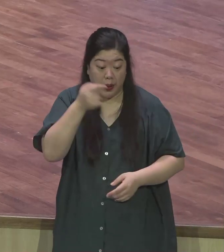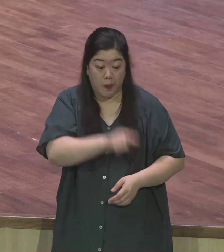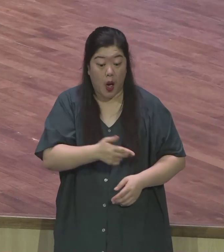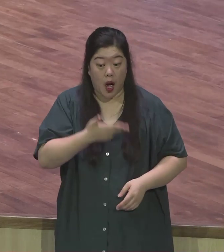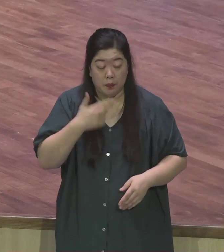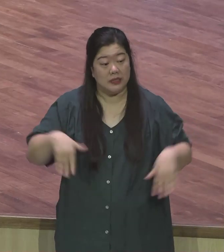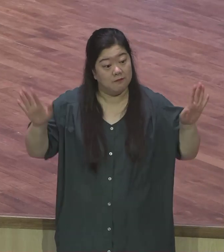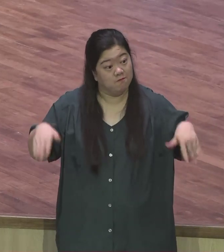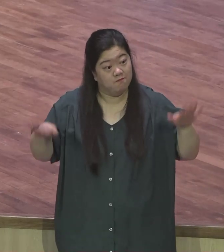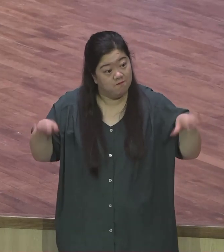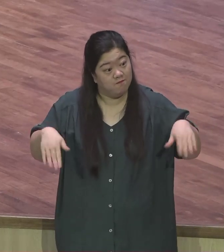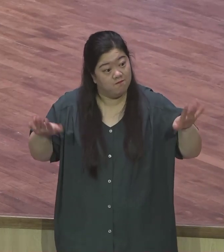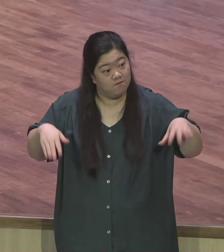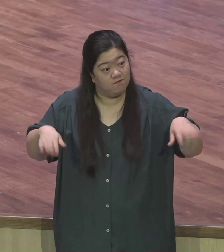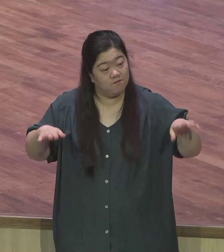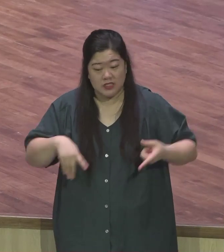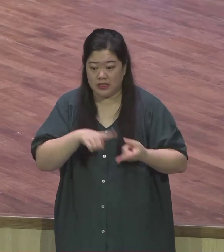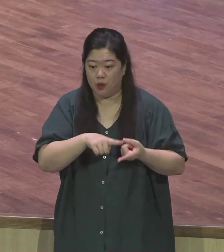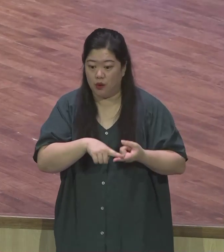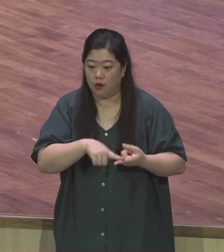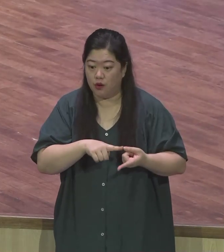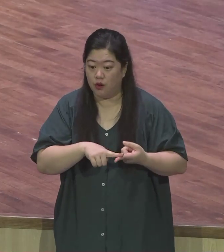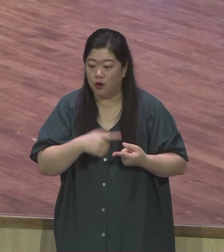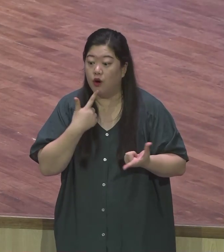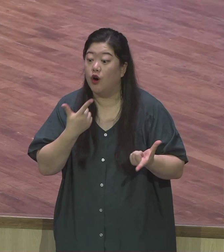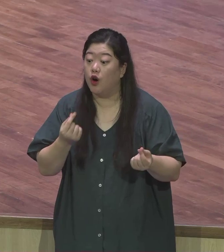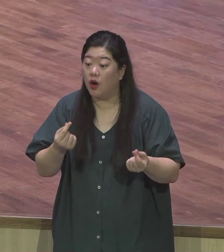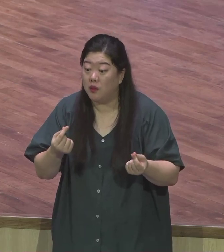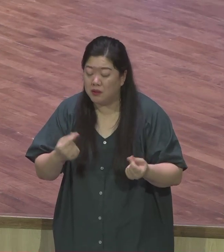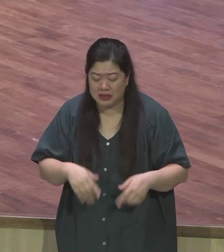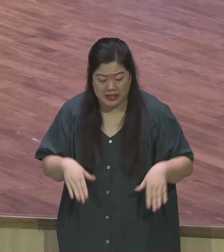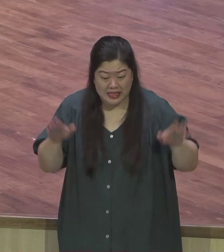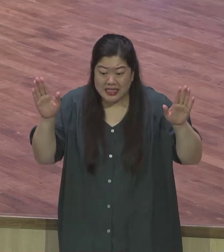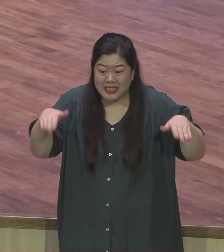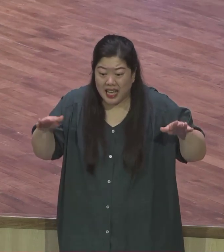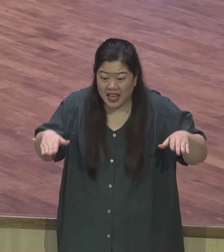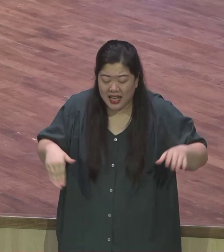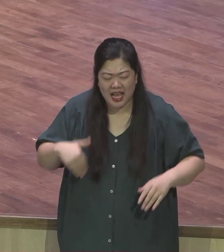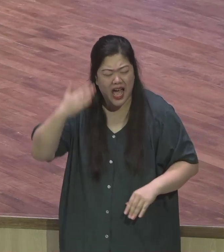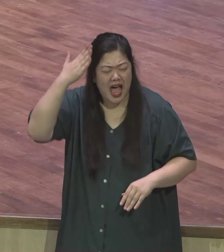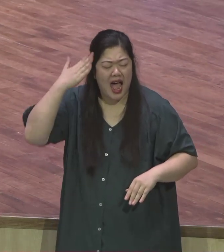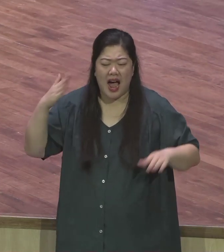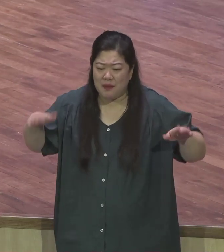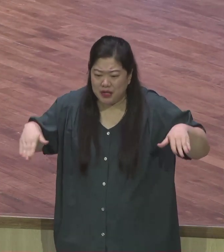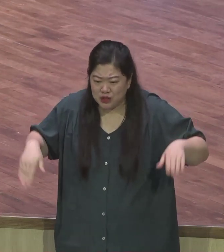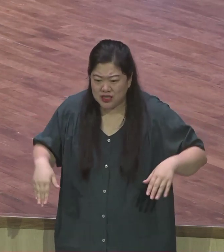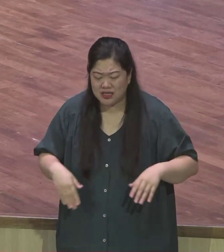그리고 누가복음 10장에 보면 참새뿐만 아니라 까마귀 또 다른 새가 나오면서